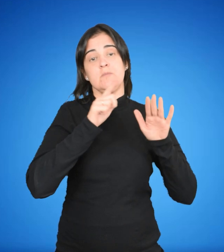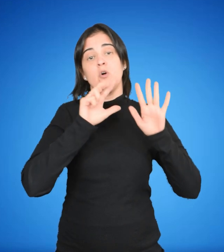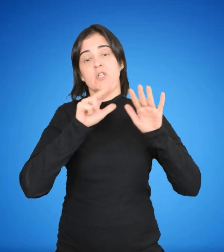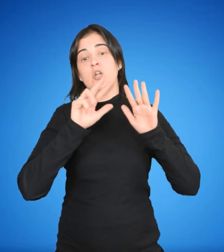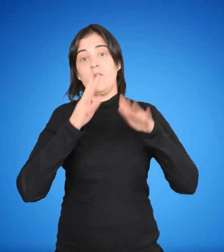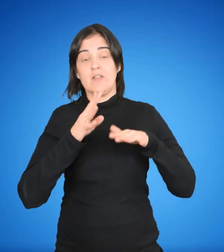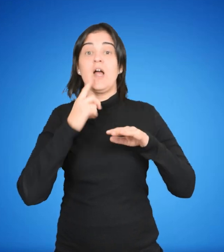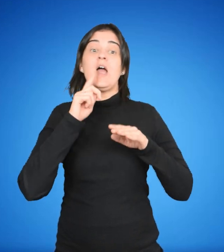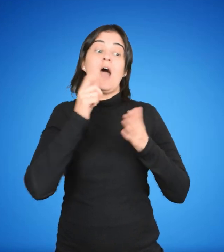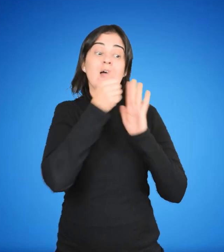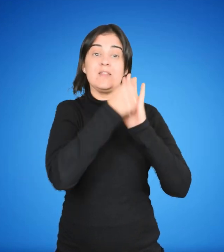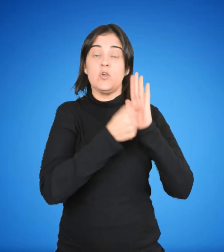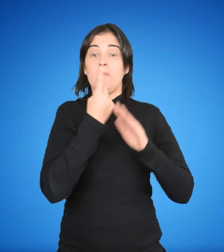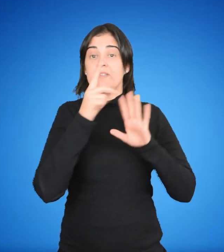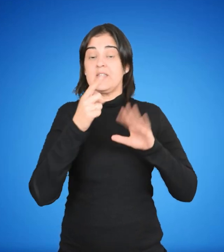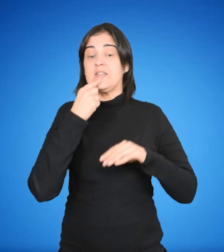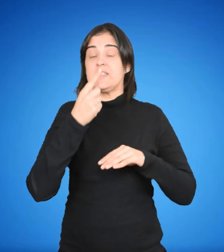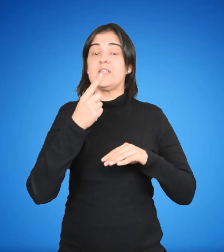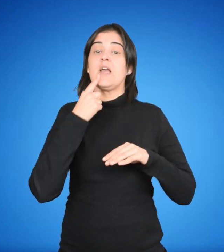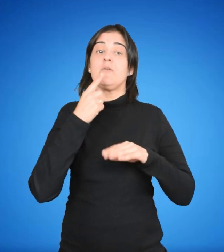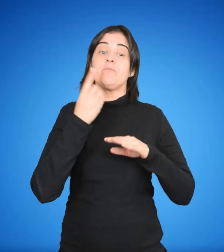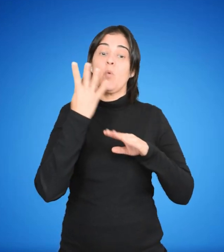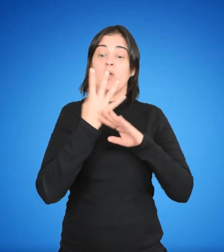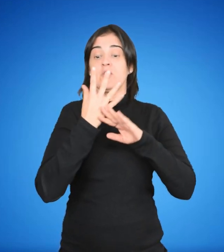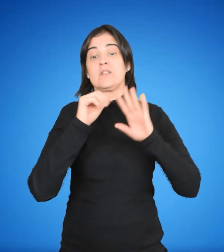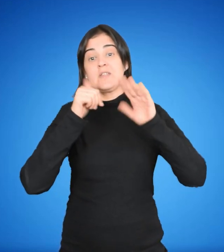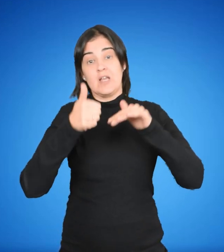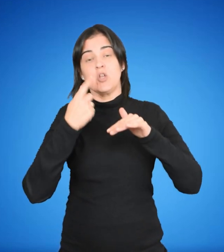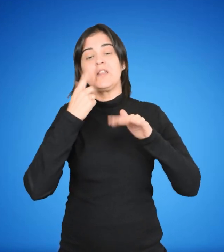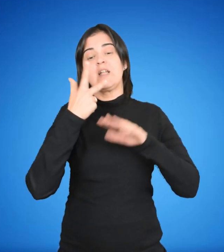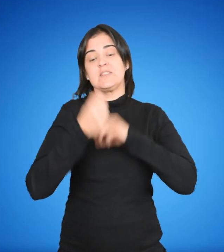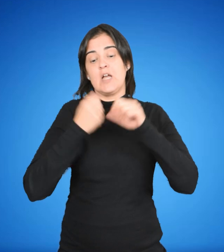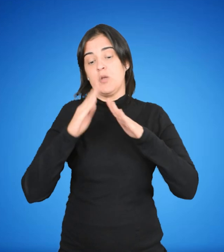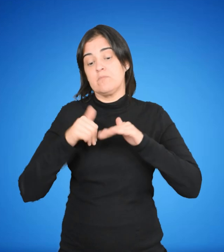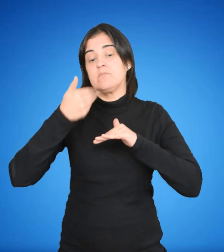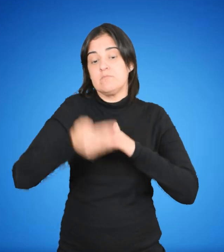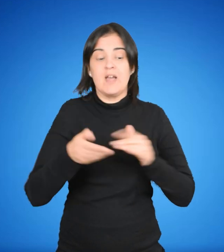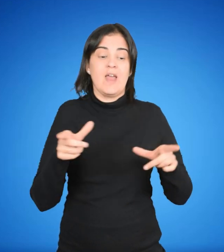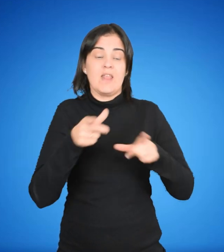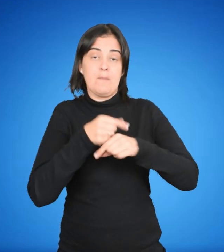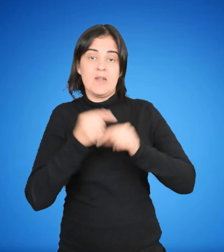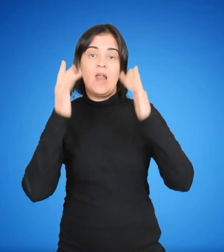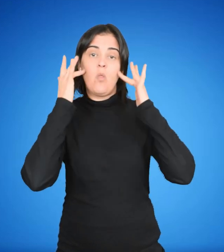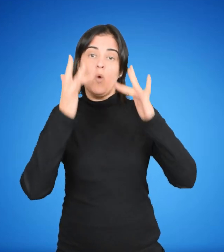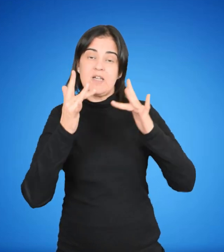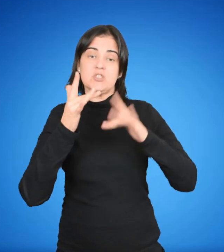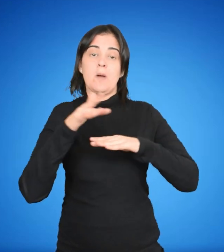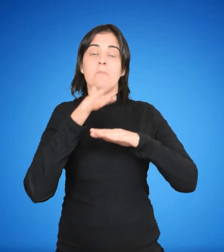el artículo 27 dispone que la educación media superior comprende los tres años posteriores a la culminación de la educación media